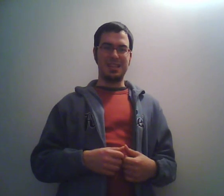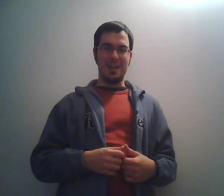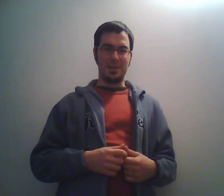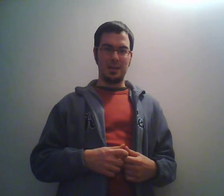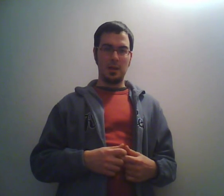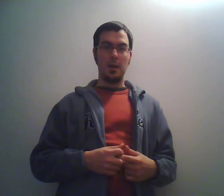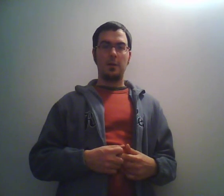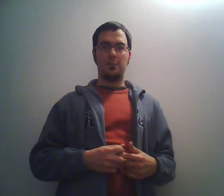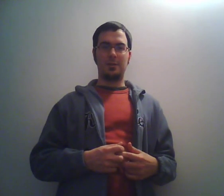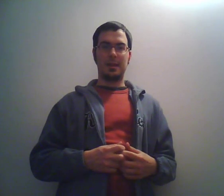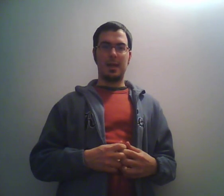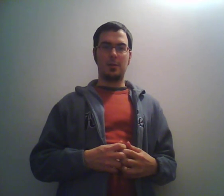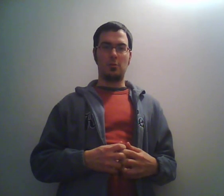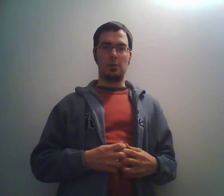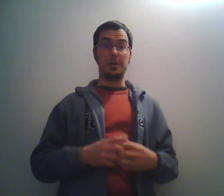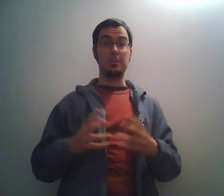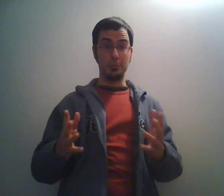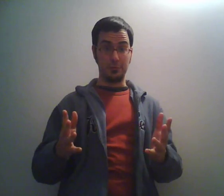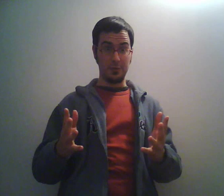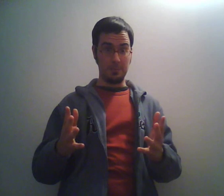Seven fatta con i puffi